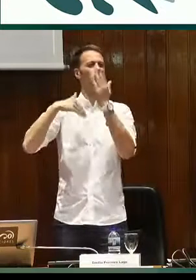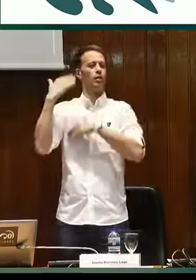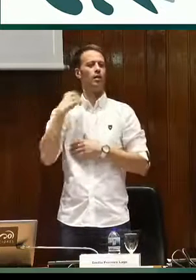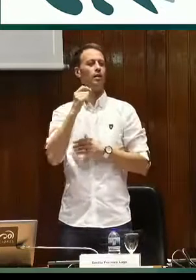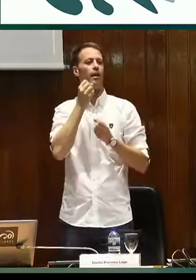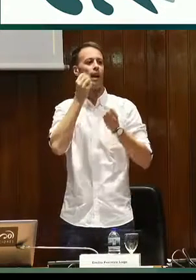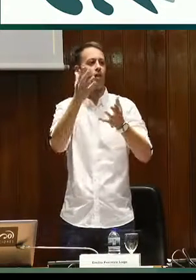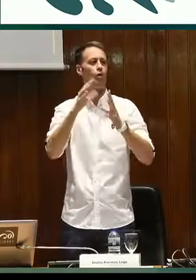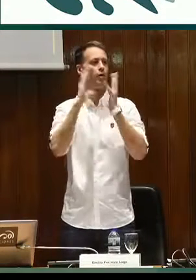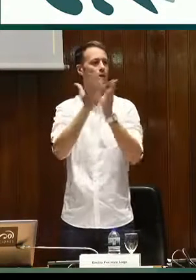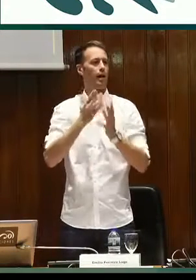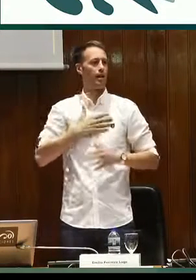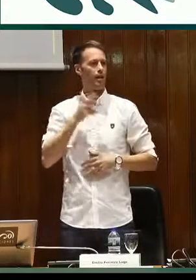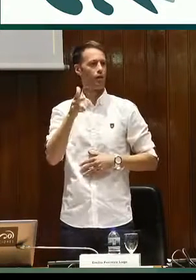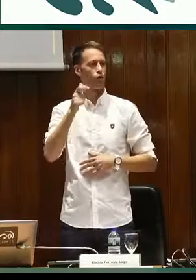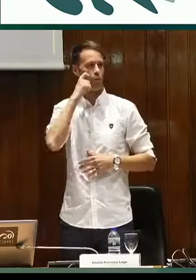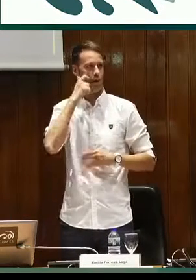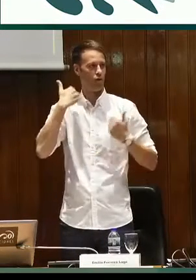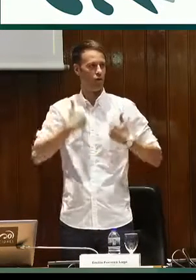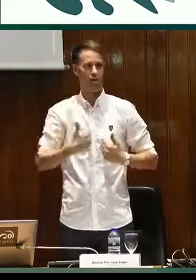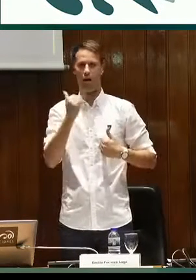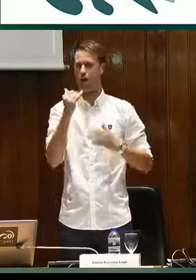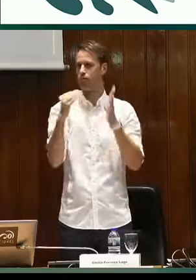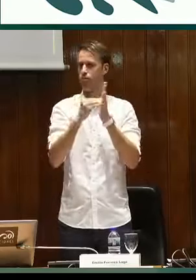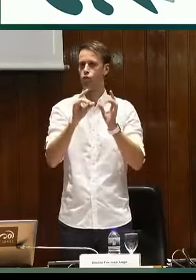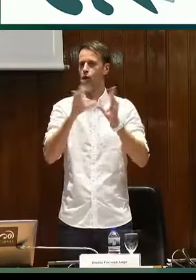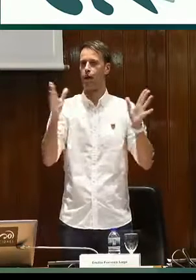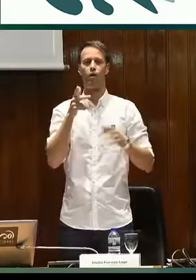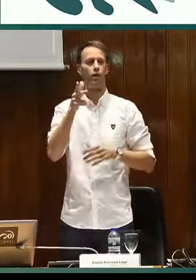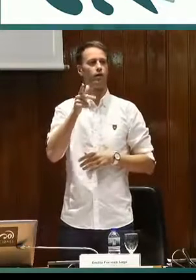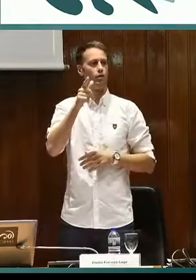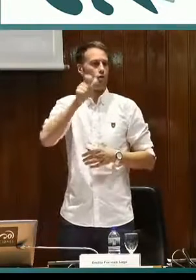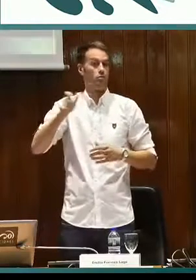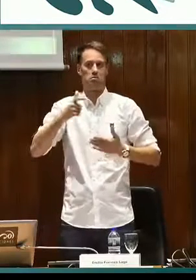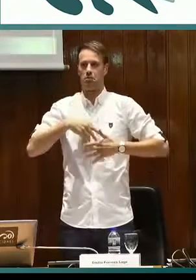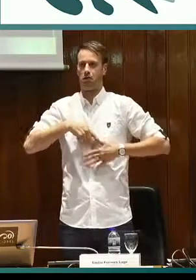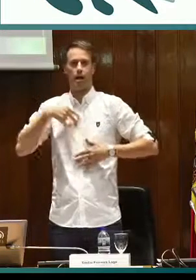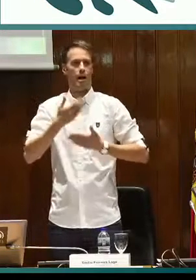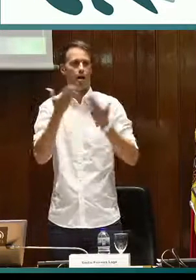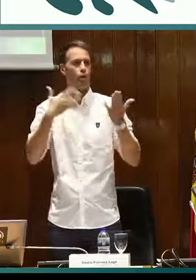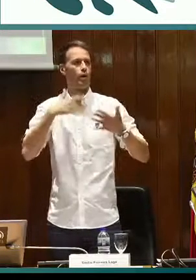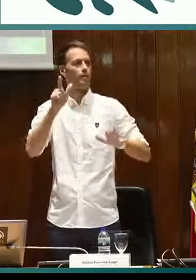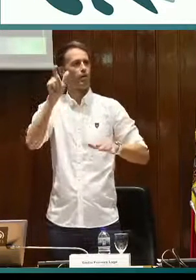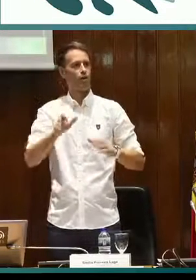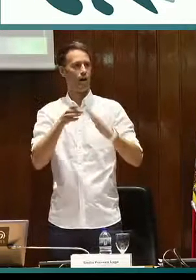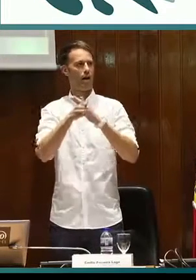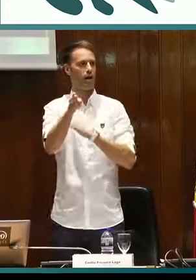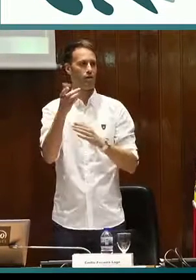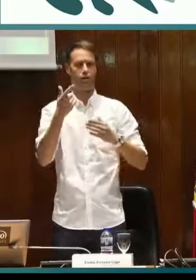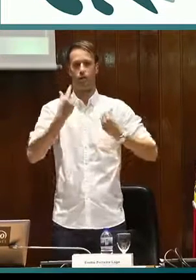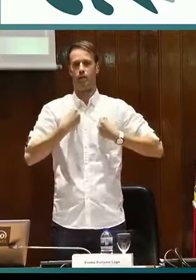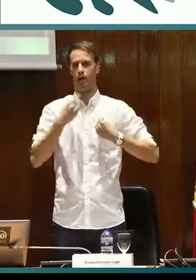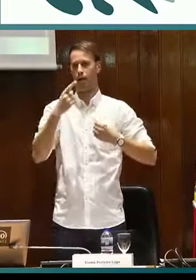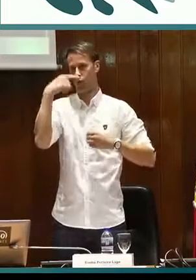usar. Lo primero, como digo, es la Declaración Universal de Derechos Humanos. Lo dice claramente, cualquier persona